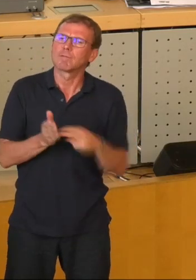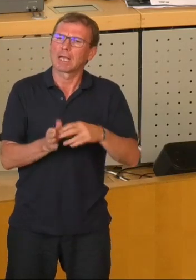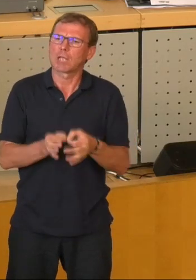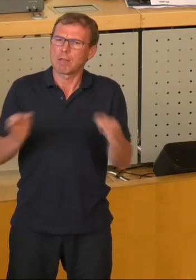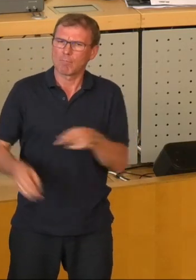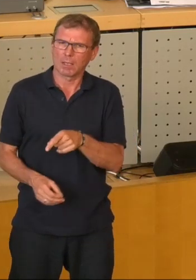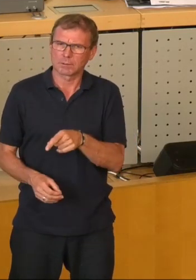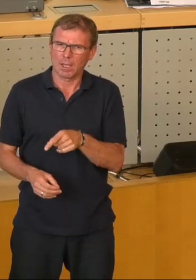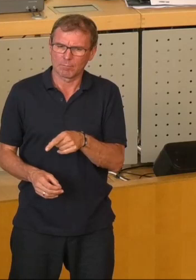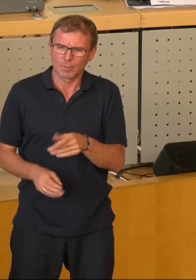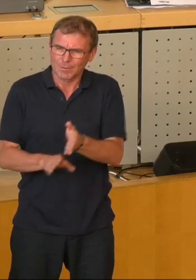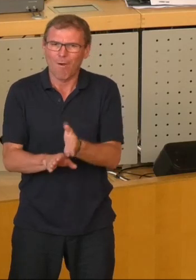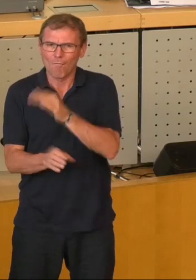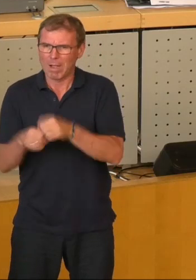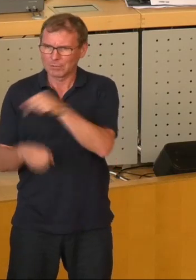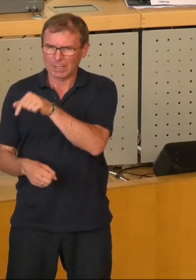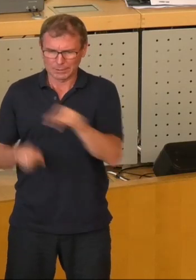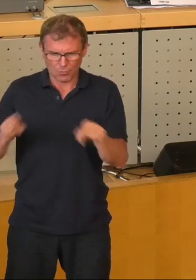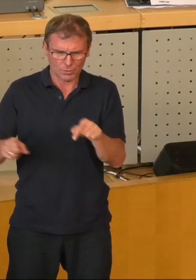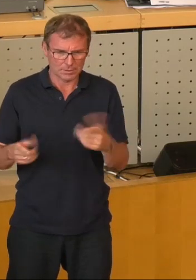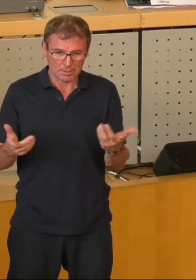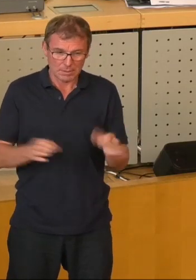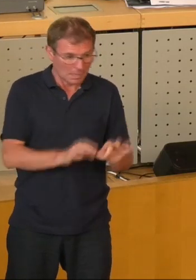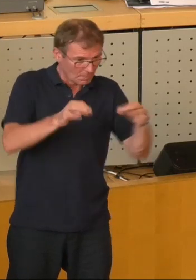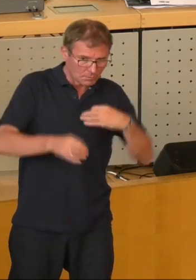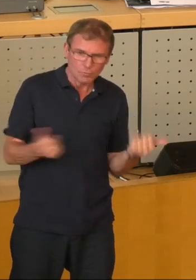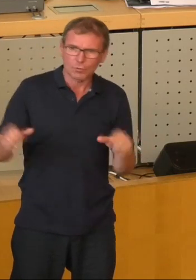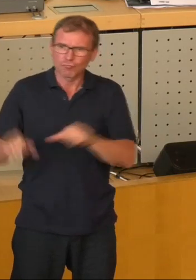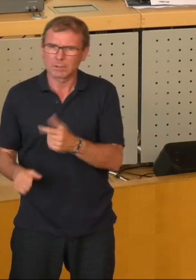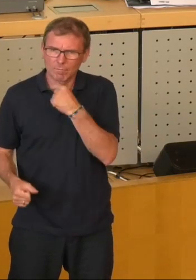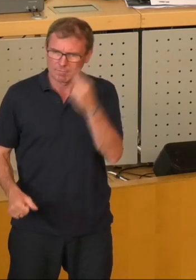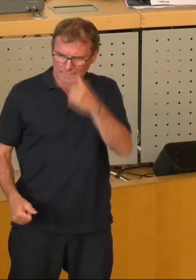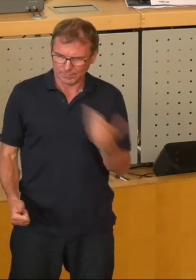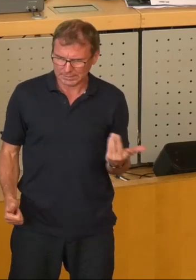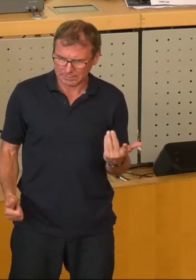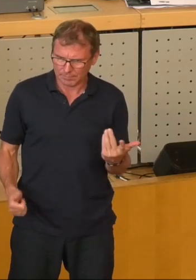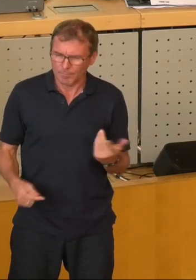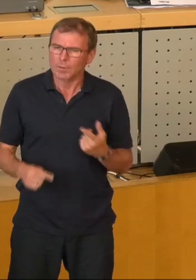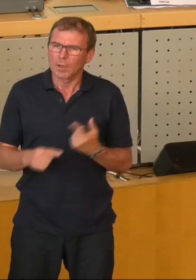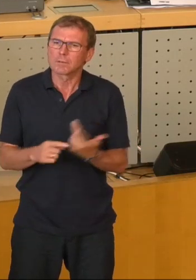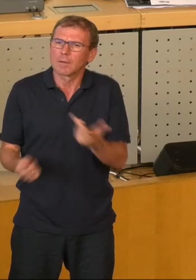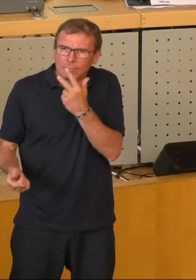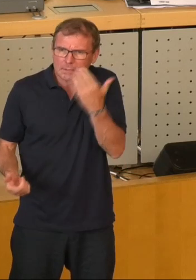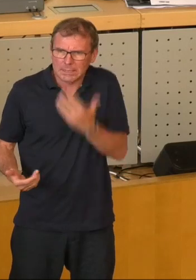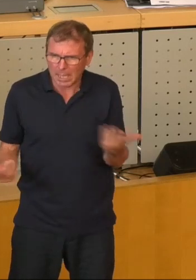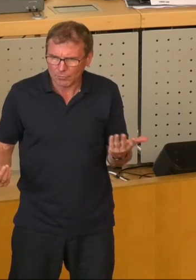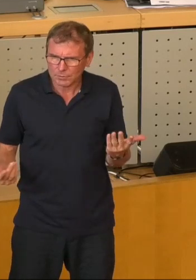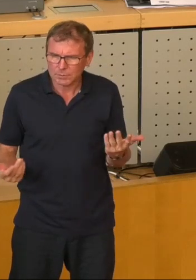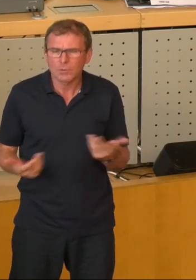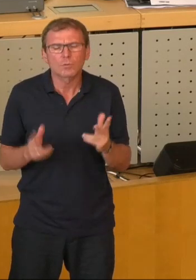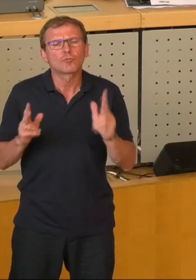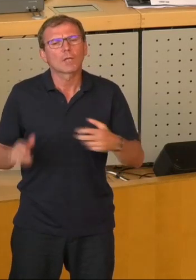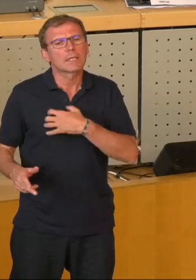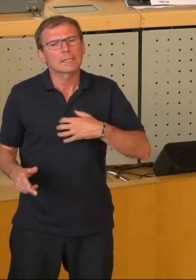im Vergleich zur Situation vor dem Eingriff? Und wie sieht der Zustand aus und wie reagiert die Stadt